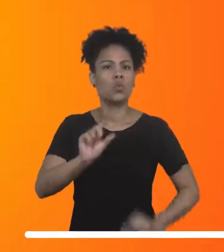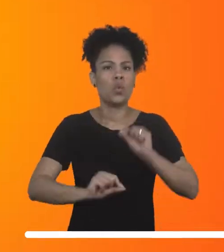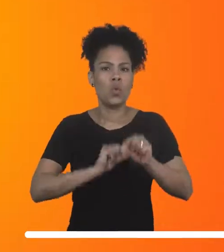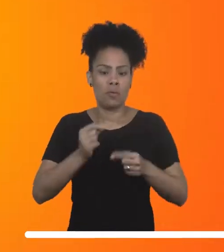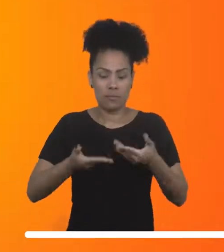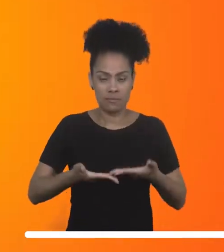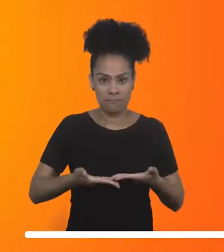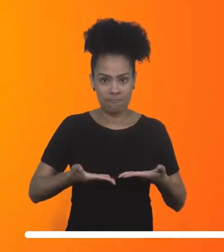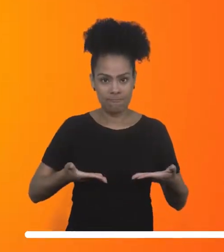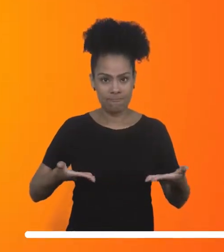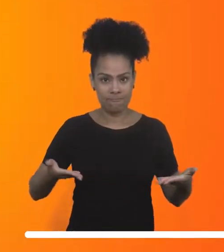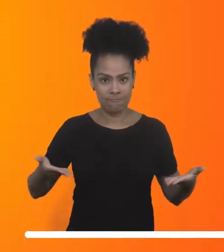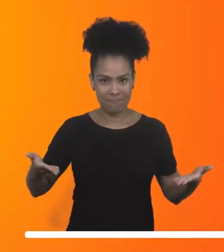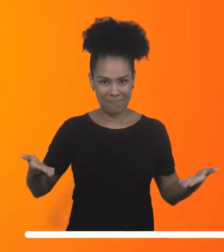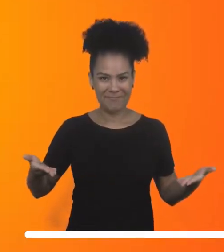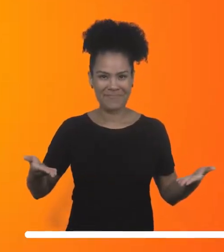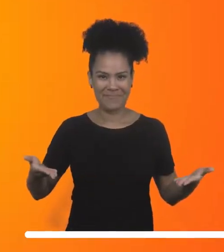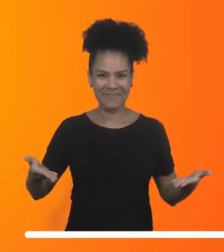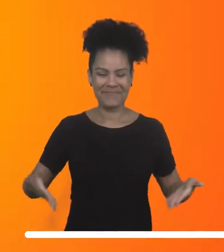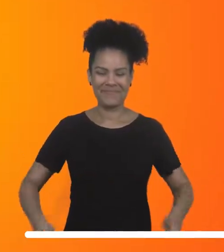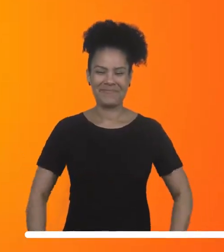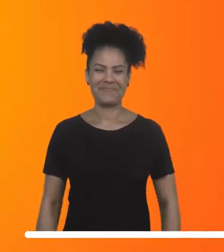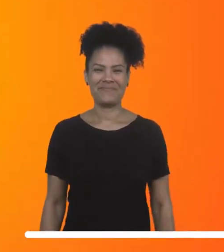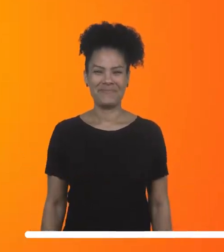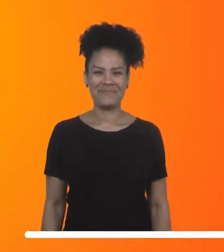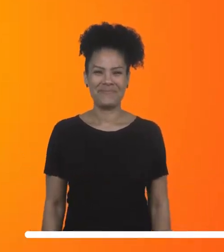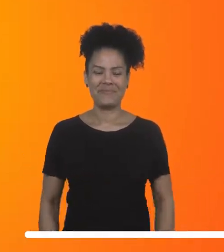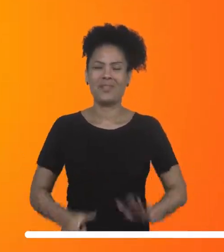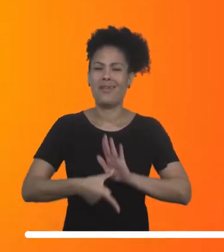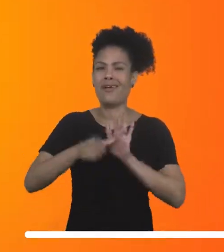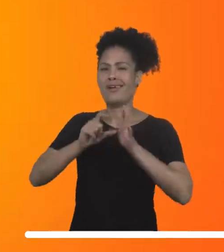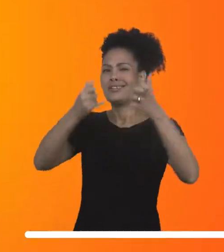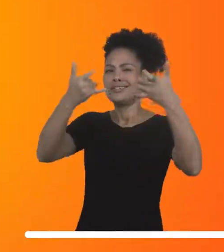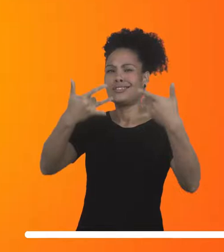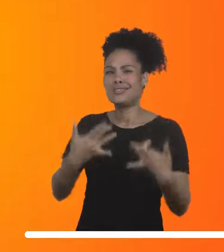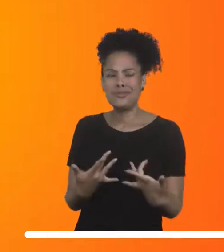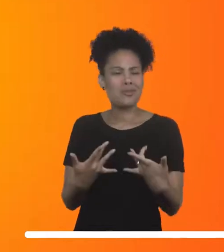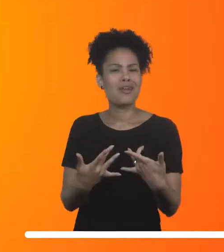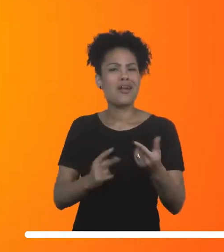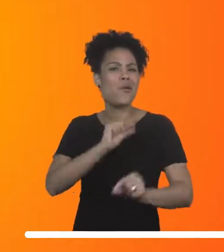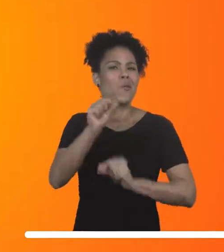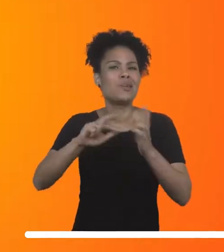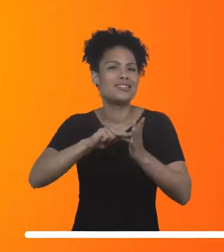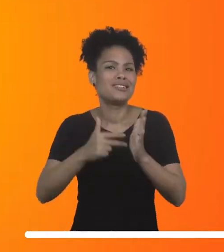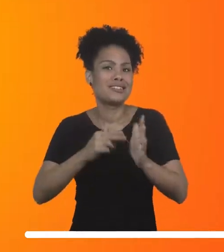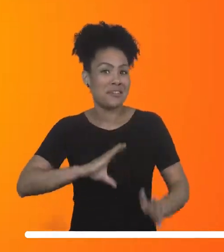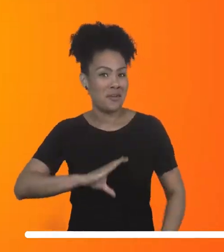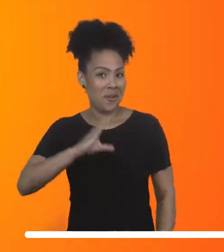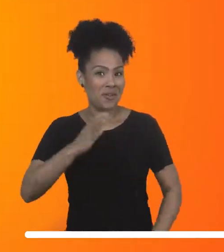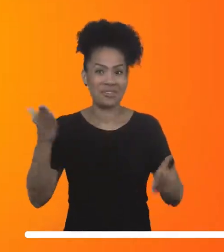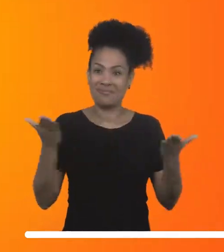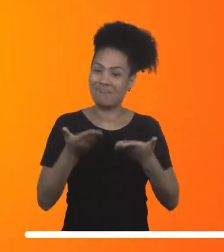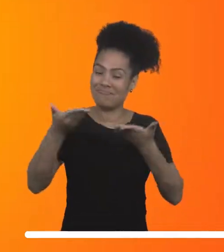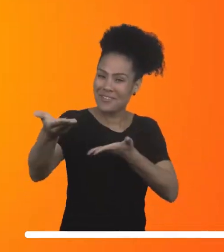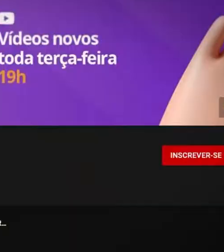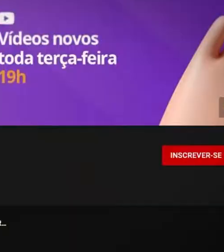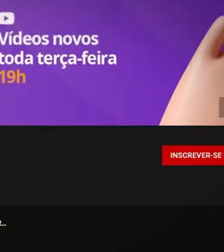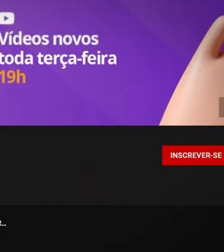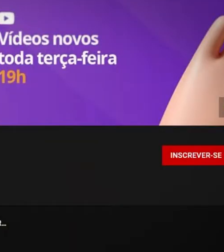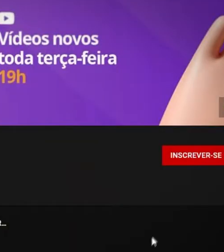ganhou o nome de No Ritmo do Coração. Mas antes de eu te explicar sobre o que é coda, deixa eu te convidar para nos seguir aqui